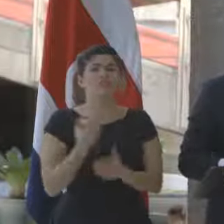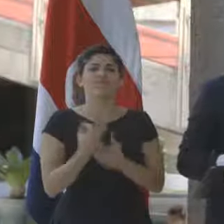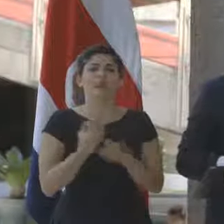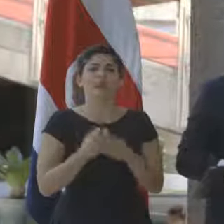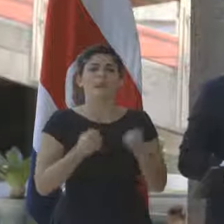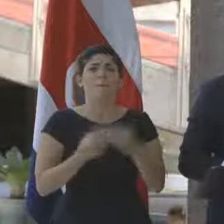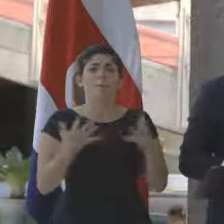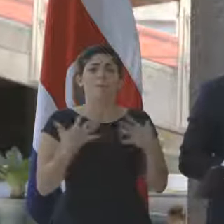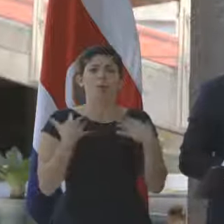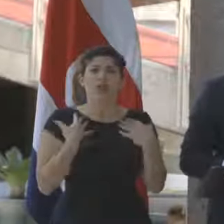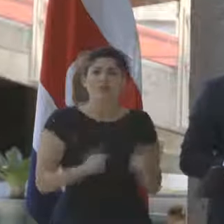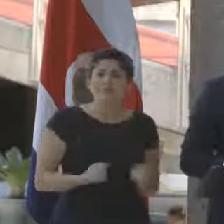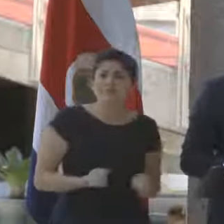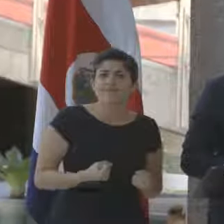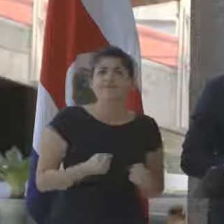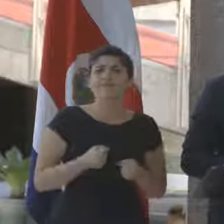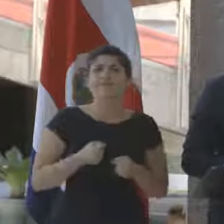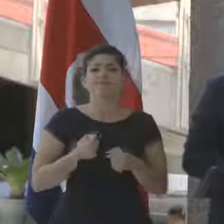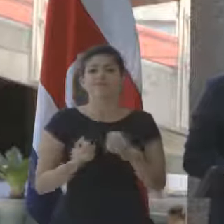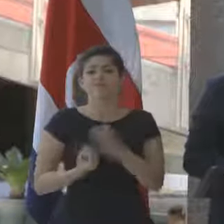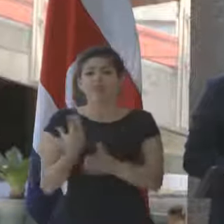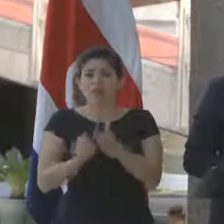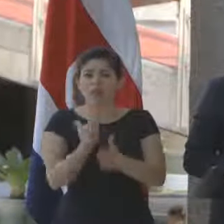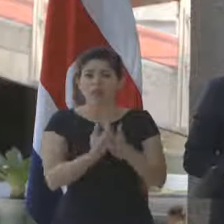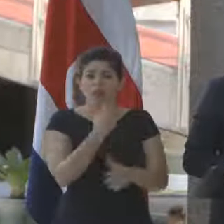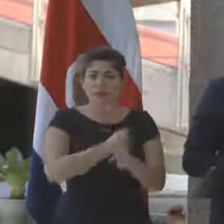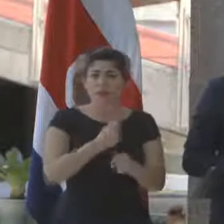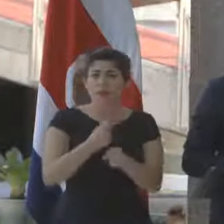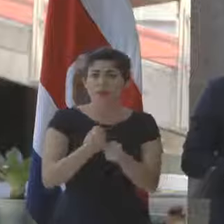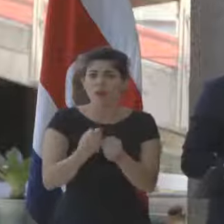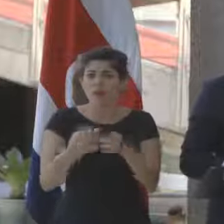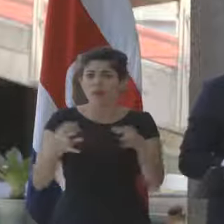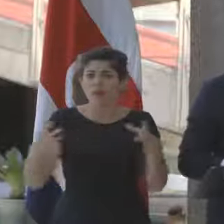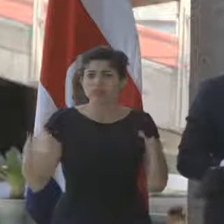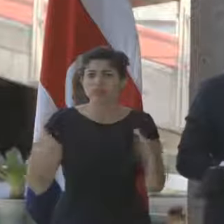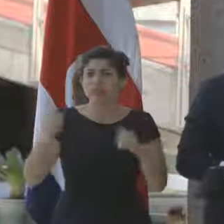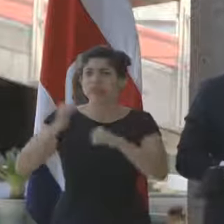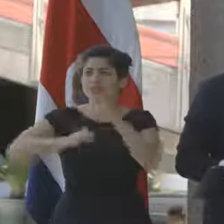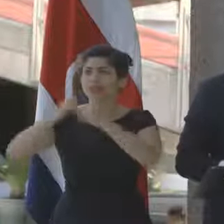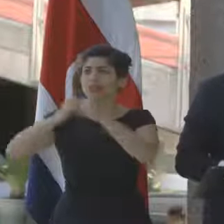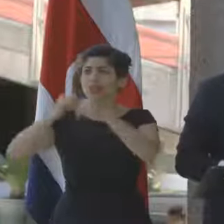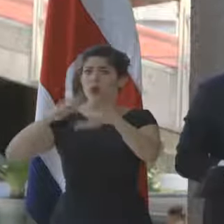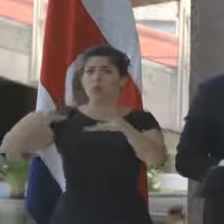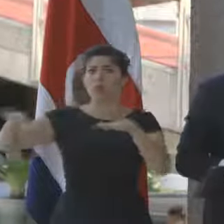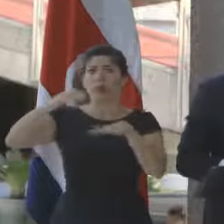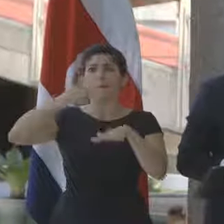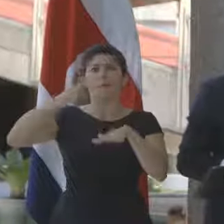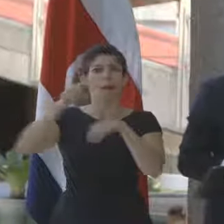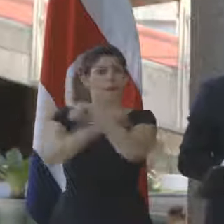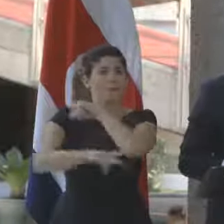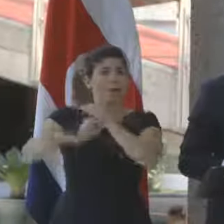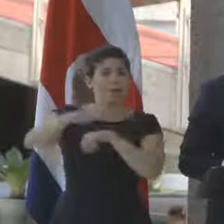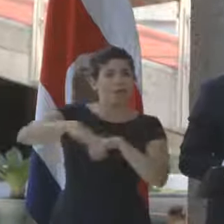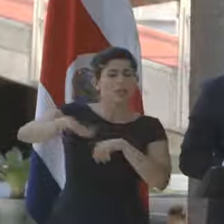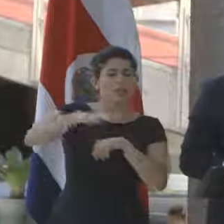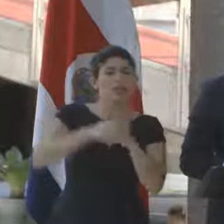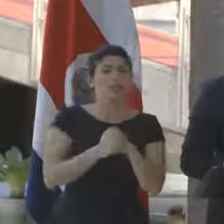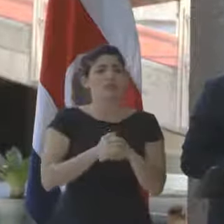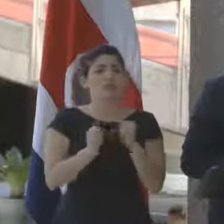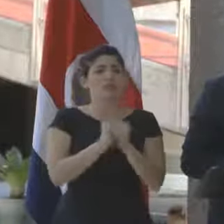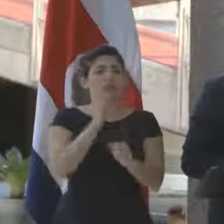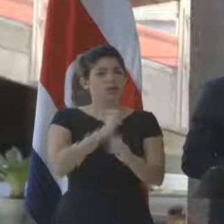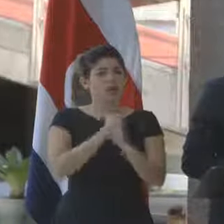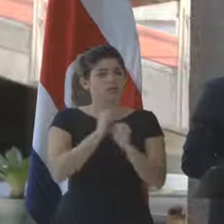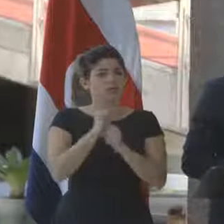públicas sanas, con generación de empleo, con una mejor infraestructura para el país, con mayor